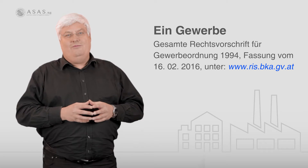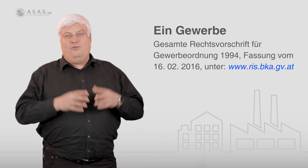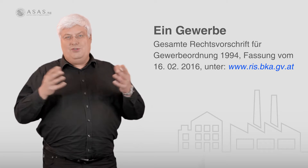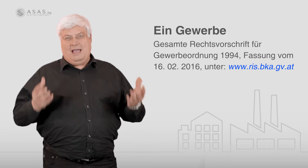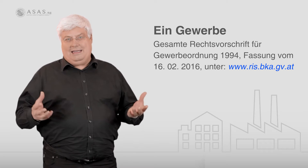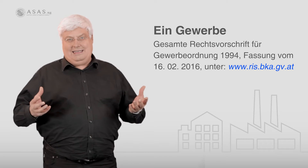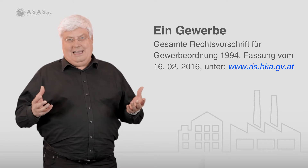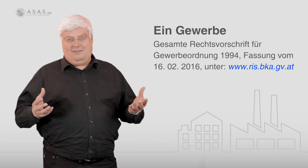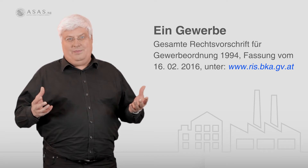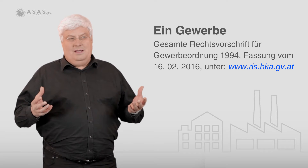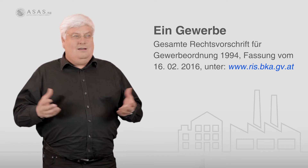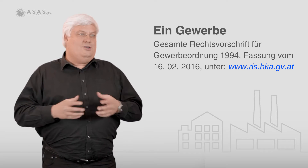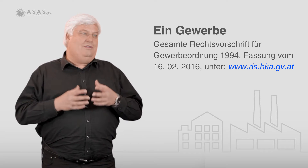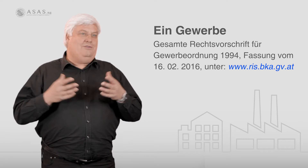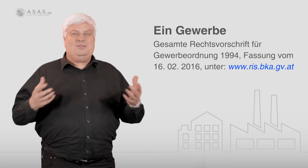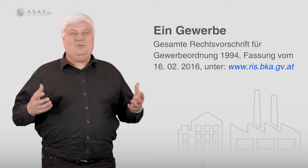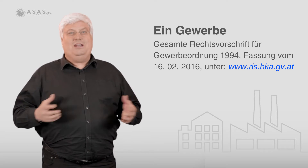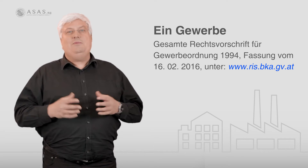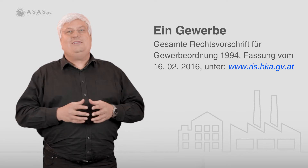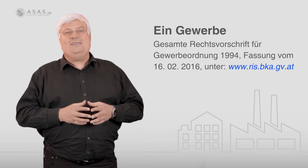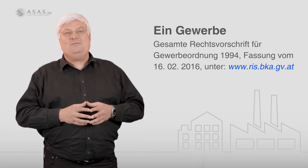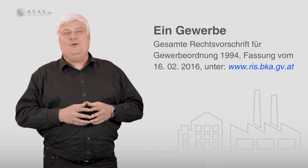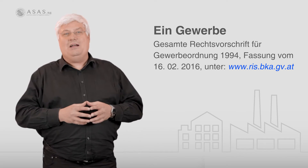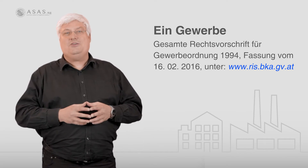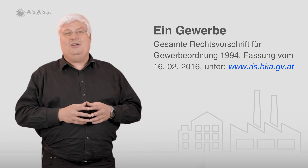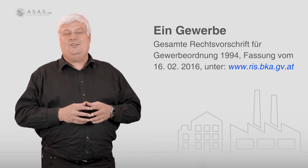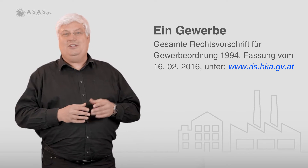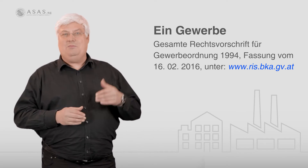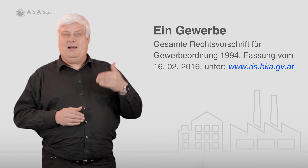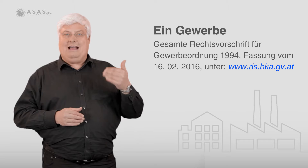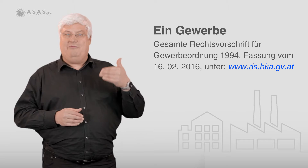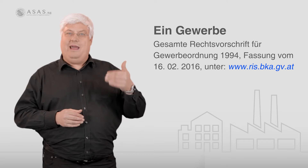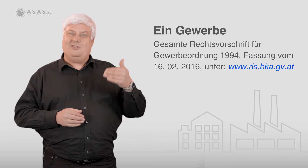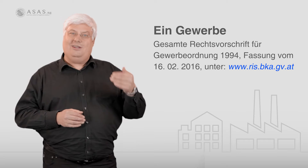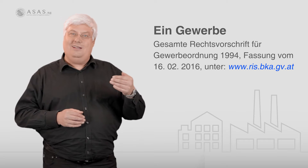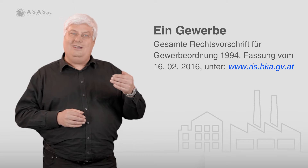wofür sie eigentlich gelten. Also wenn wir uns das Unternehmensgesetzbuch anschauen, dann steht in Paragrafen 1 drinnen,